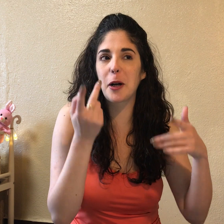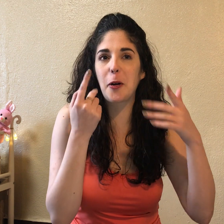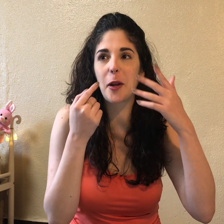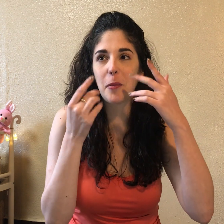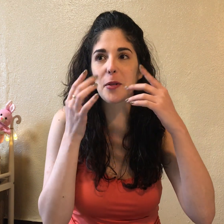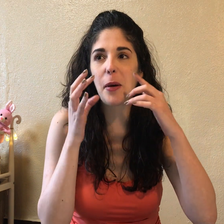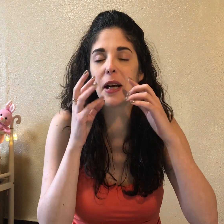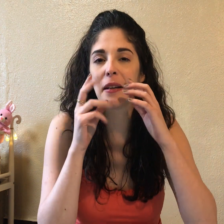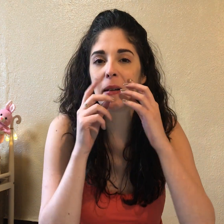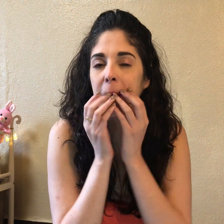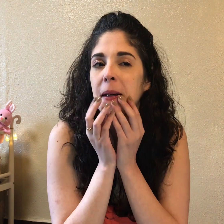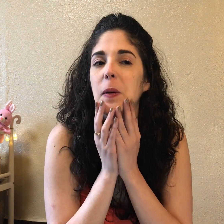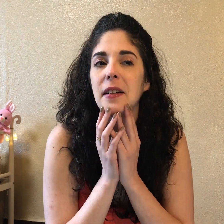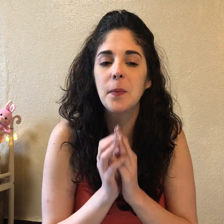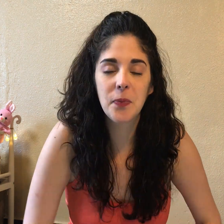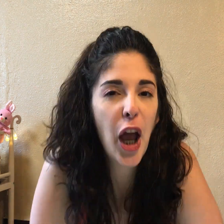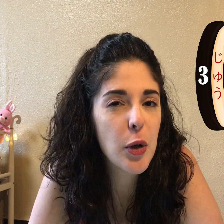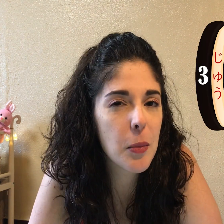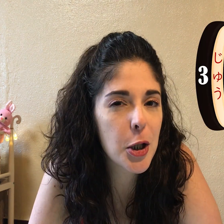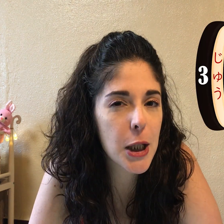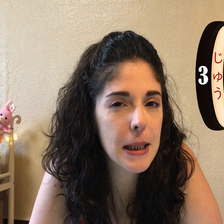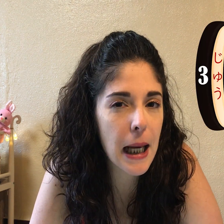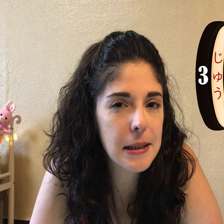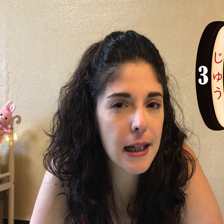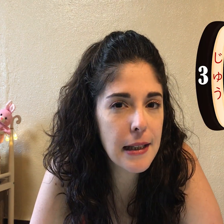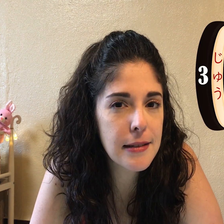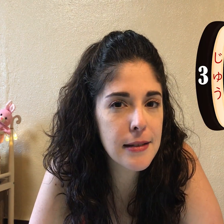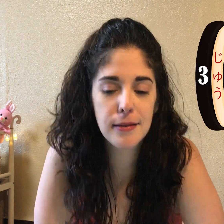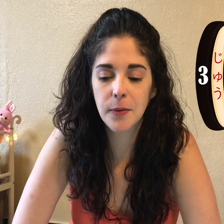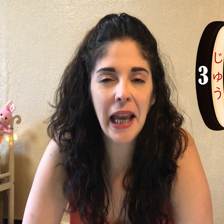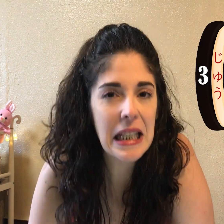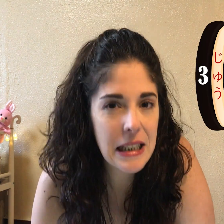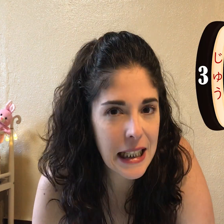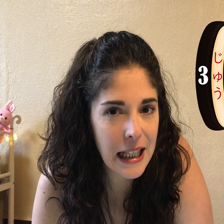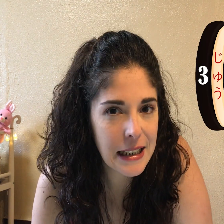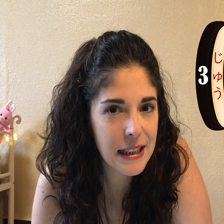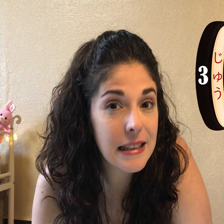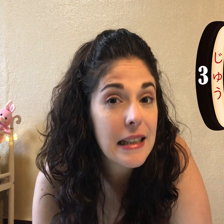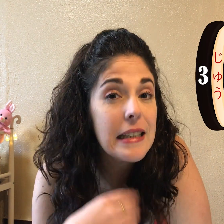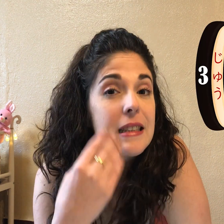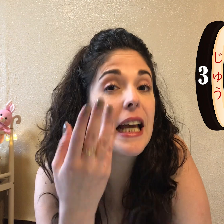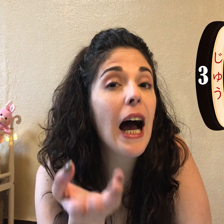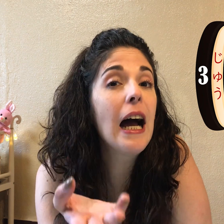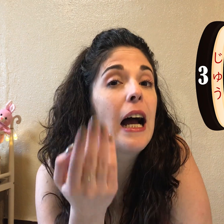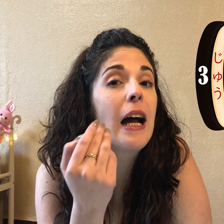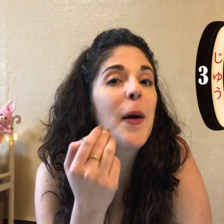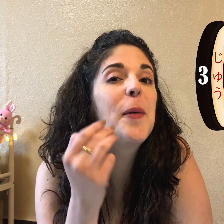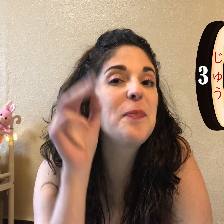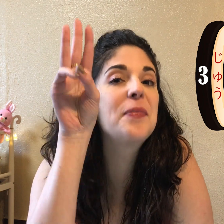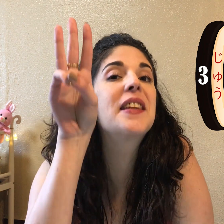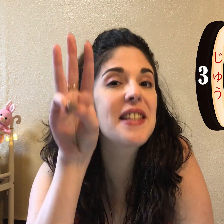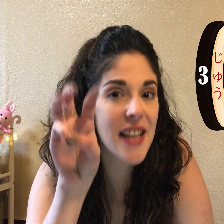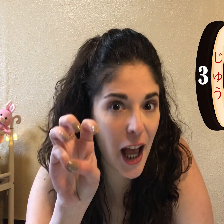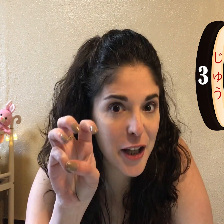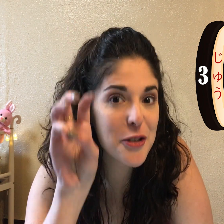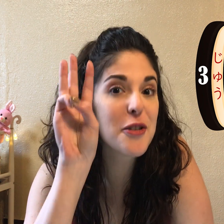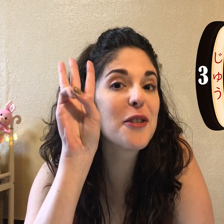recordemos a ver. Número 33. El 33 se decía... Sanju